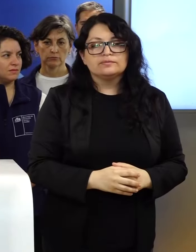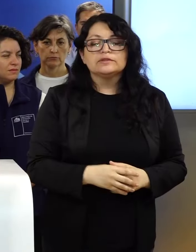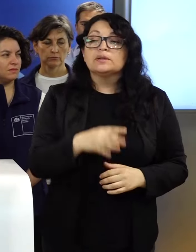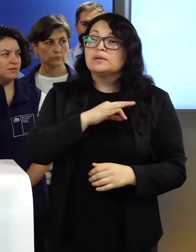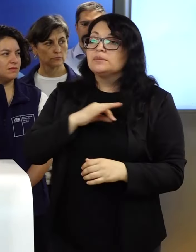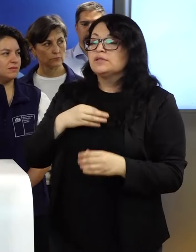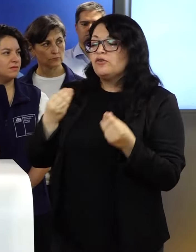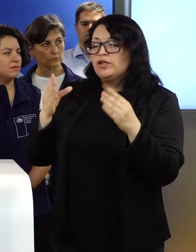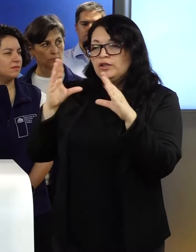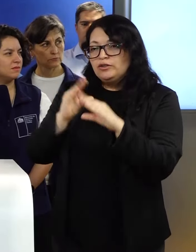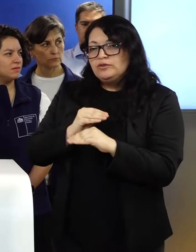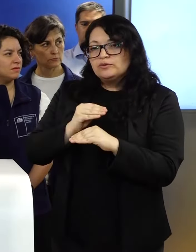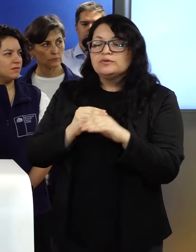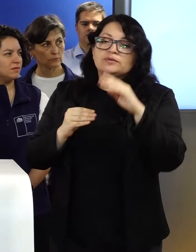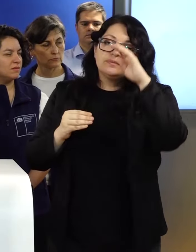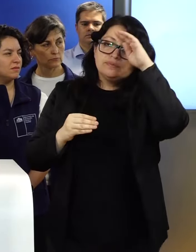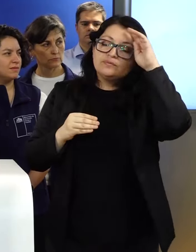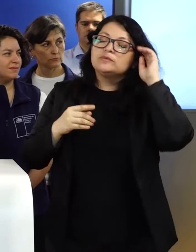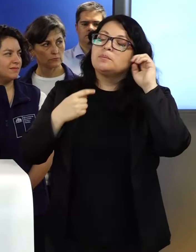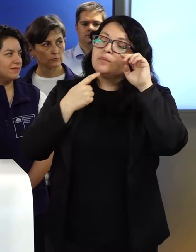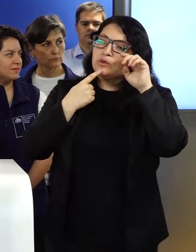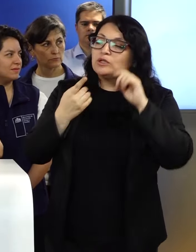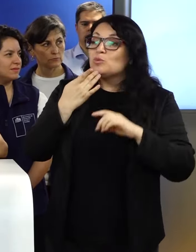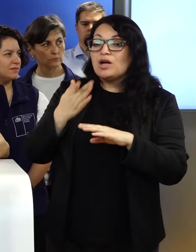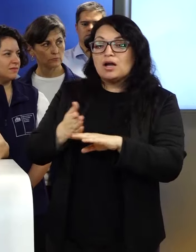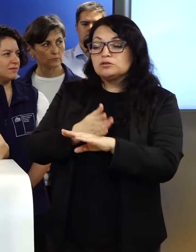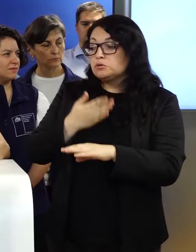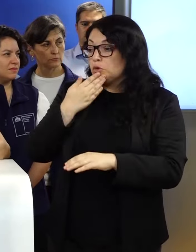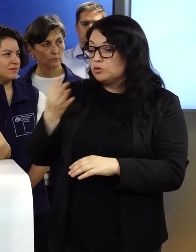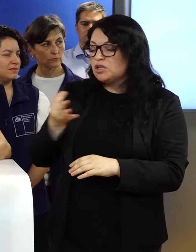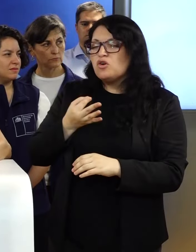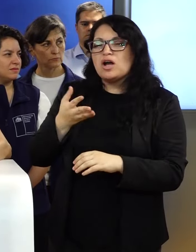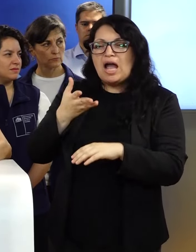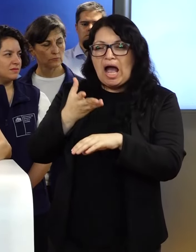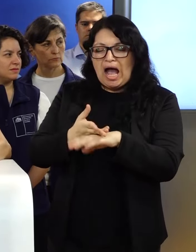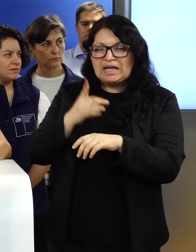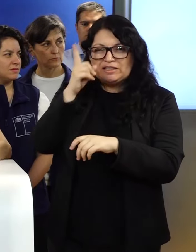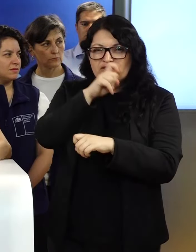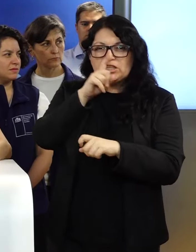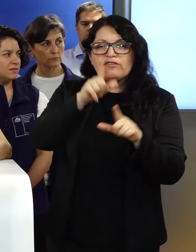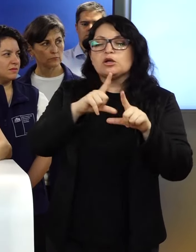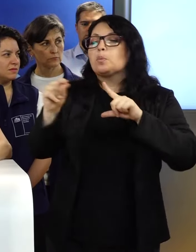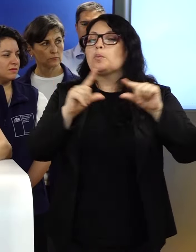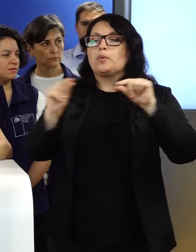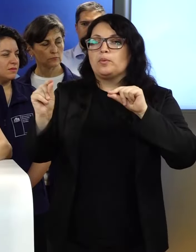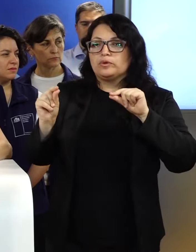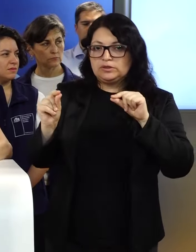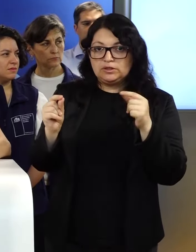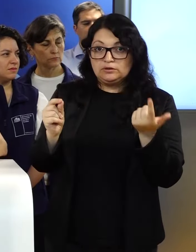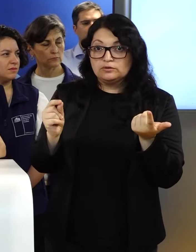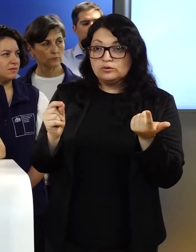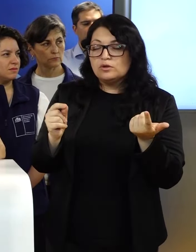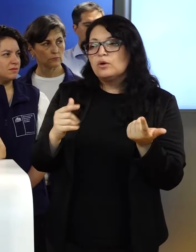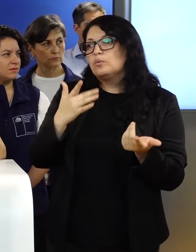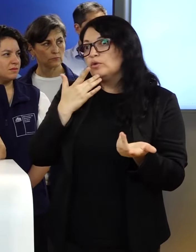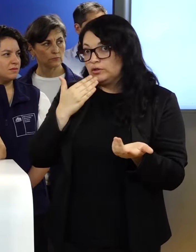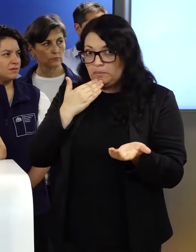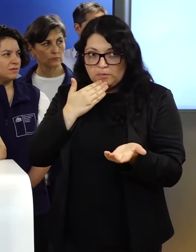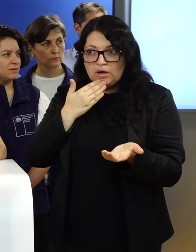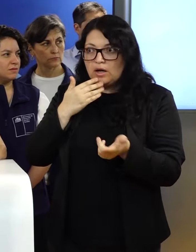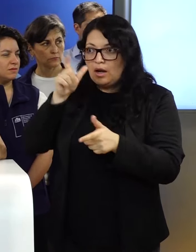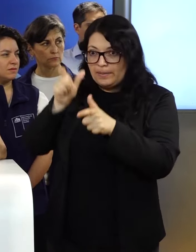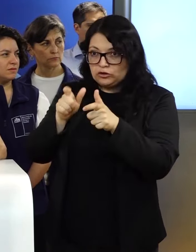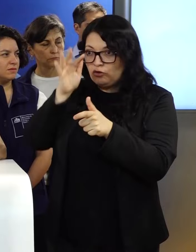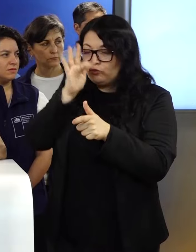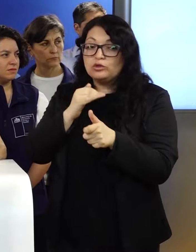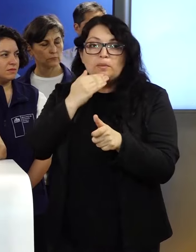Ministra, buenas noches, consultarle precisamente porque usted menciona que hay dificultades en las evacuaciones poniendo también la seguridad de todo el personal y también de las